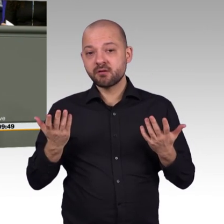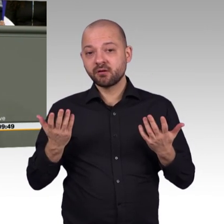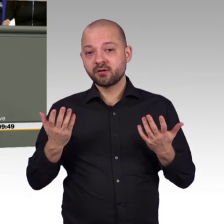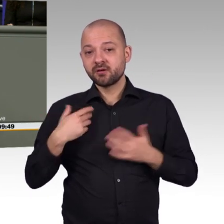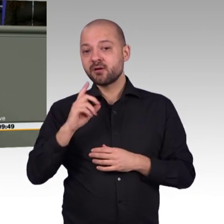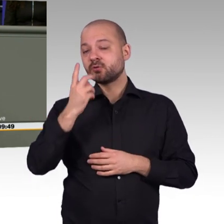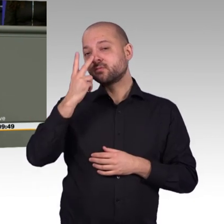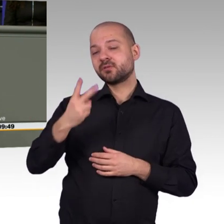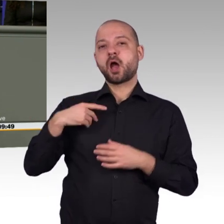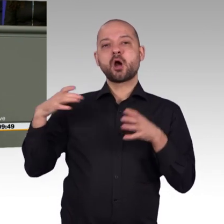meine Damen und Herren.